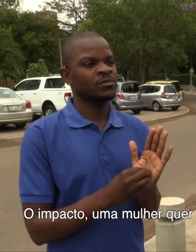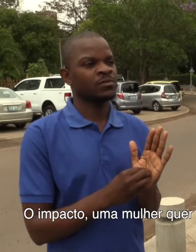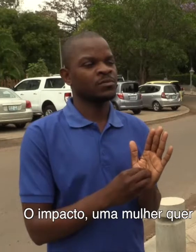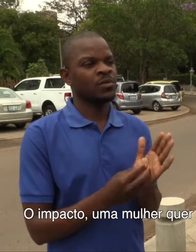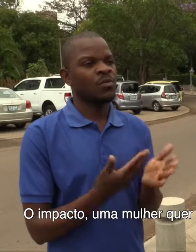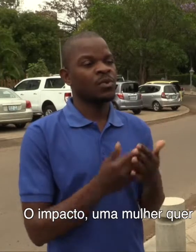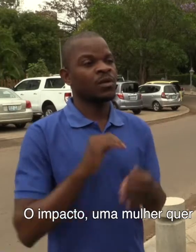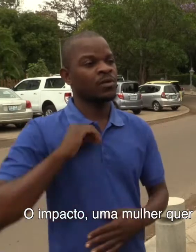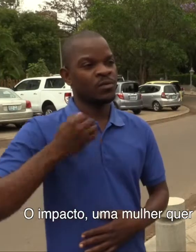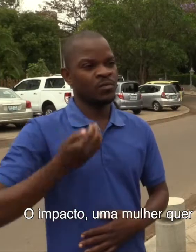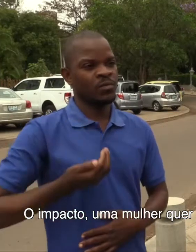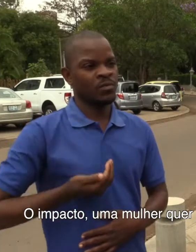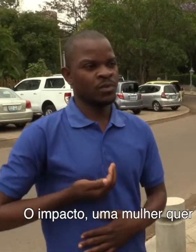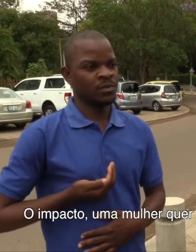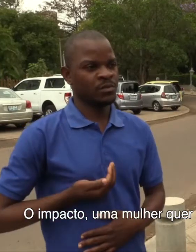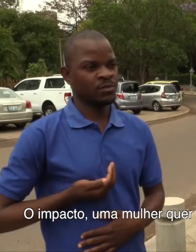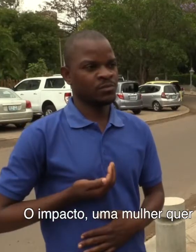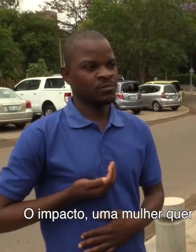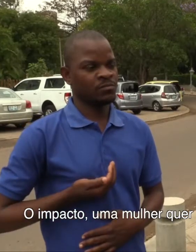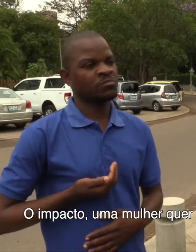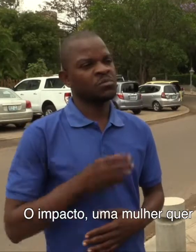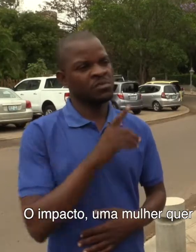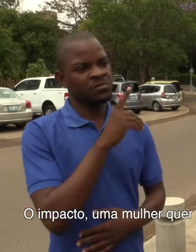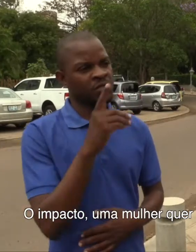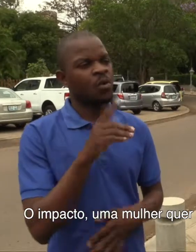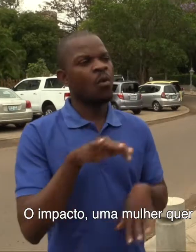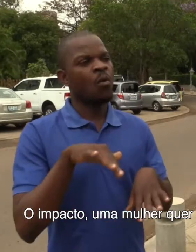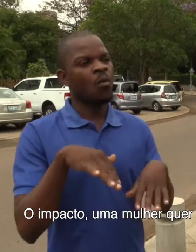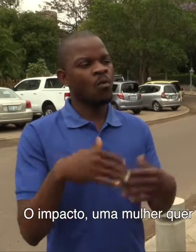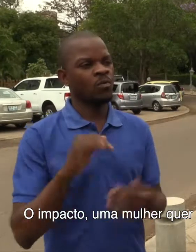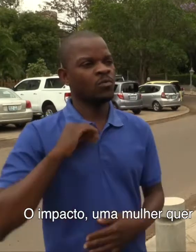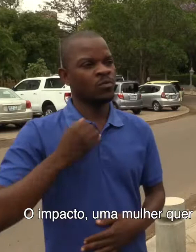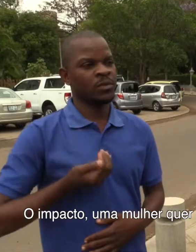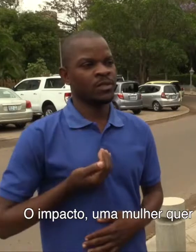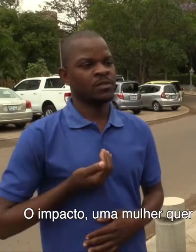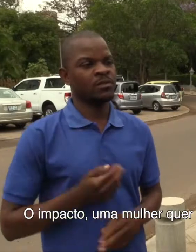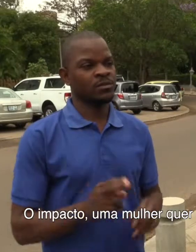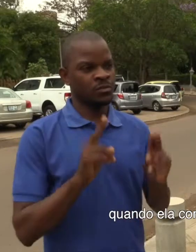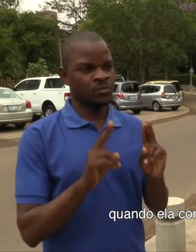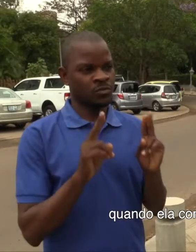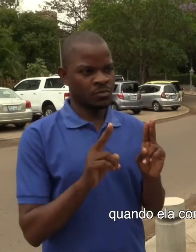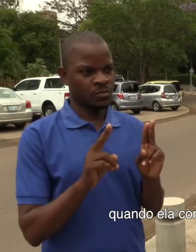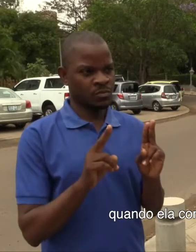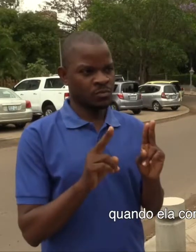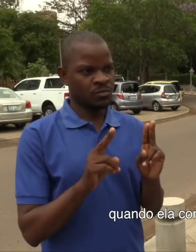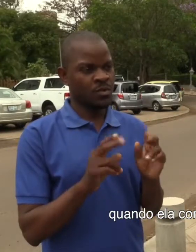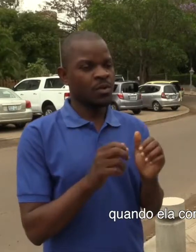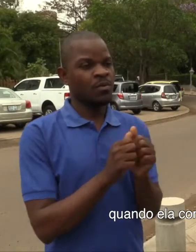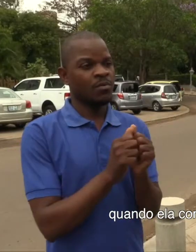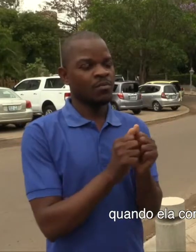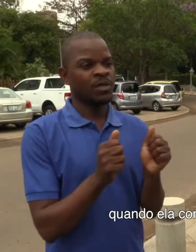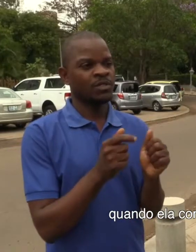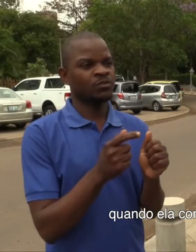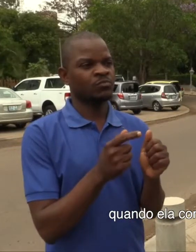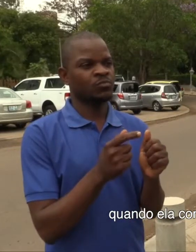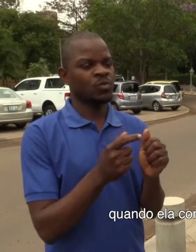Uma mulher, quer que seja ela deficiente, quer que não seja deficiente, quando ela